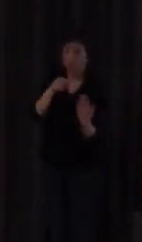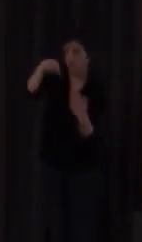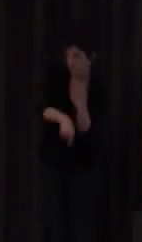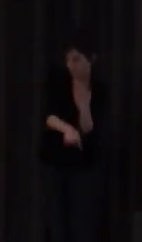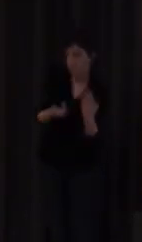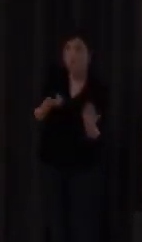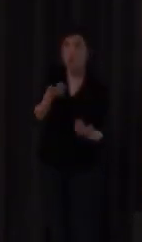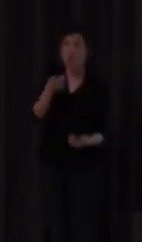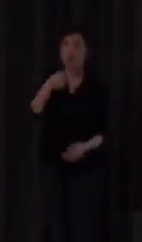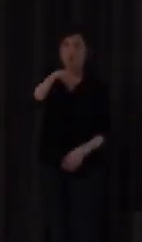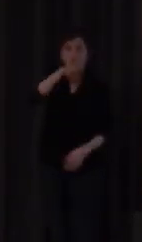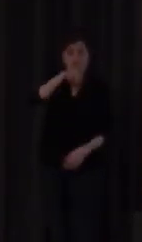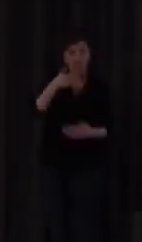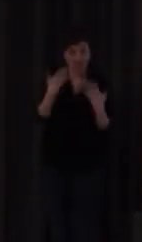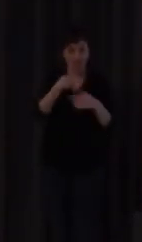o profunda